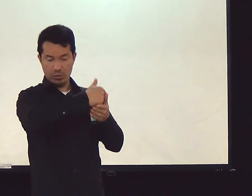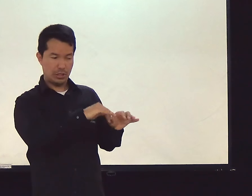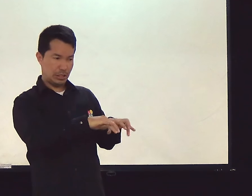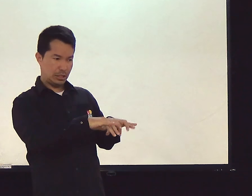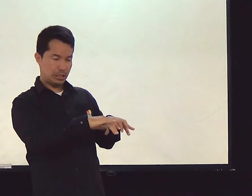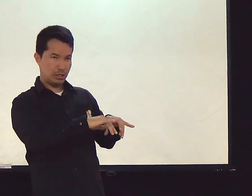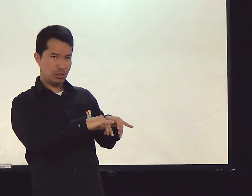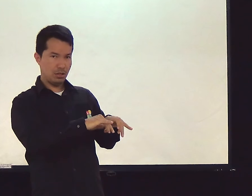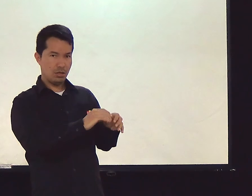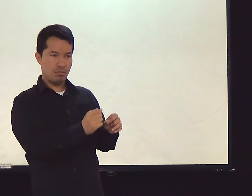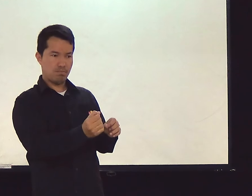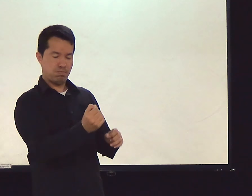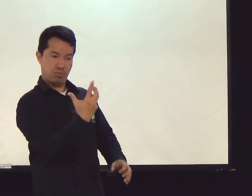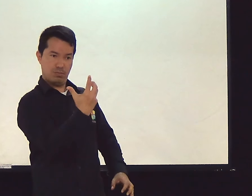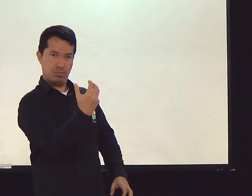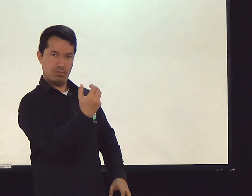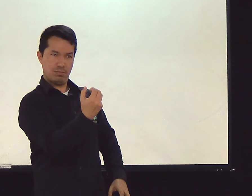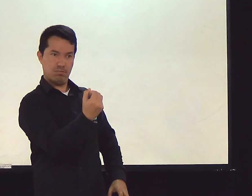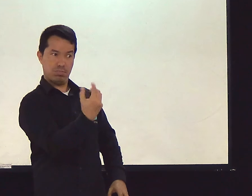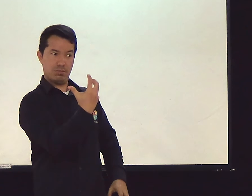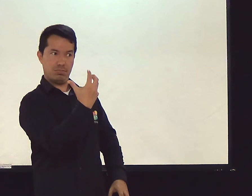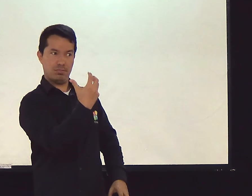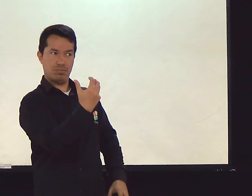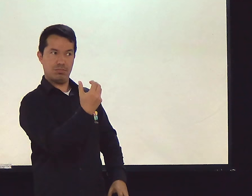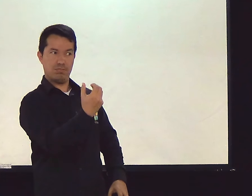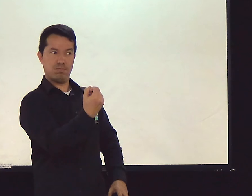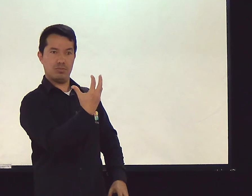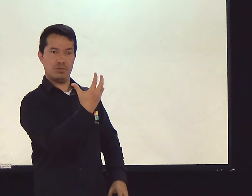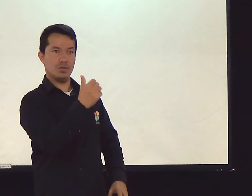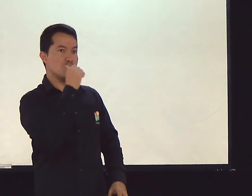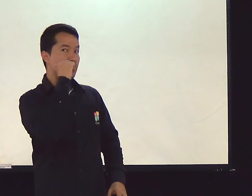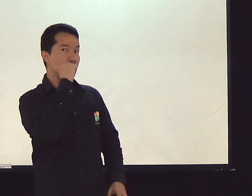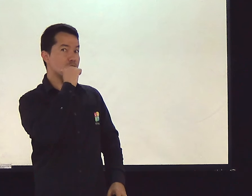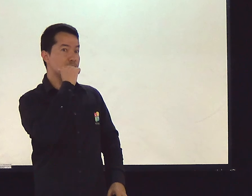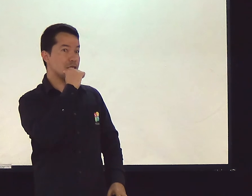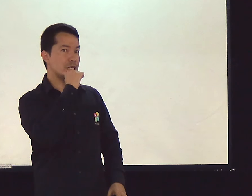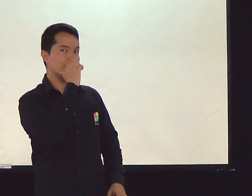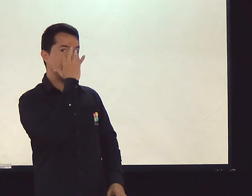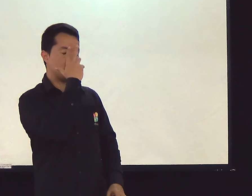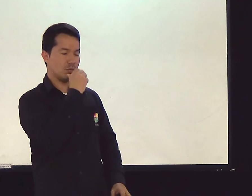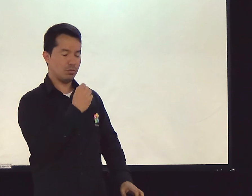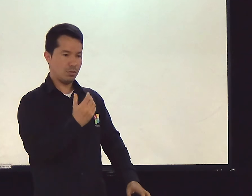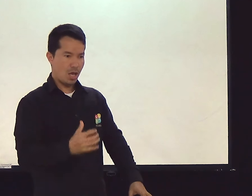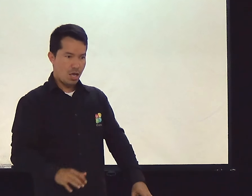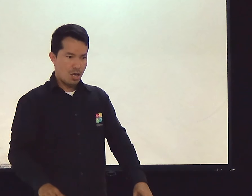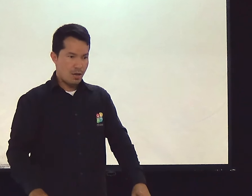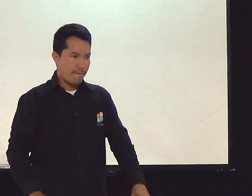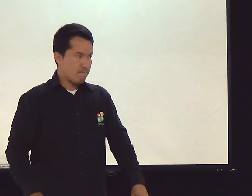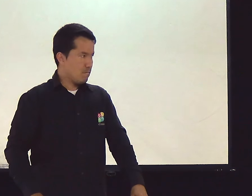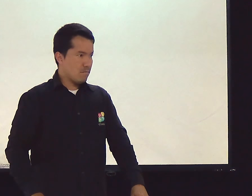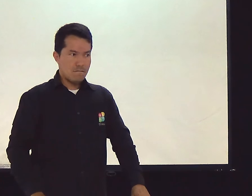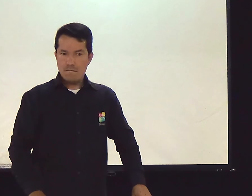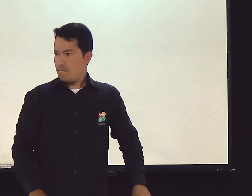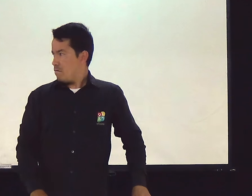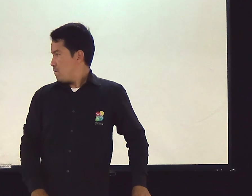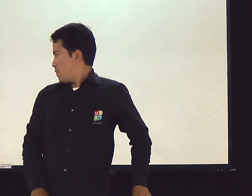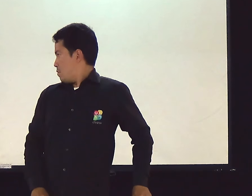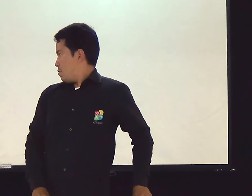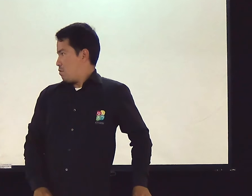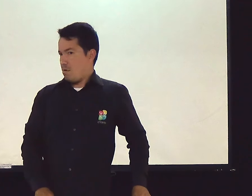Sem notebook. De repente, surge ali um... Alguma coisa chamativa ali na janela, uma mensagem. Tem uma moça bonita